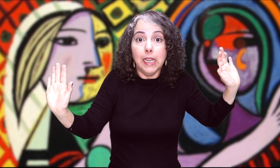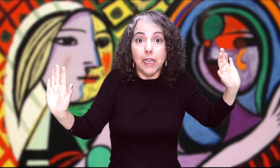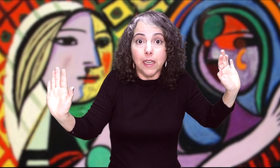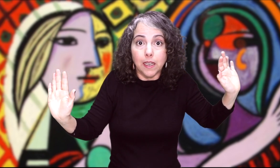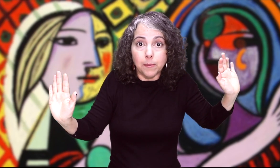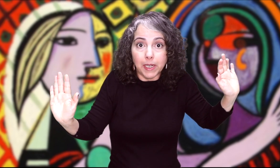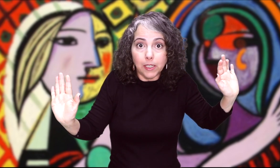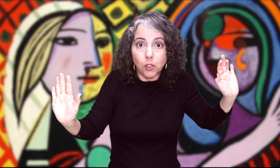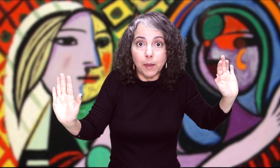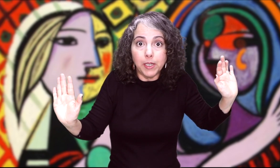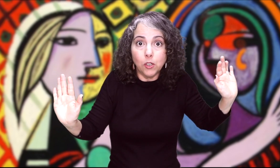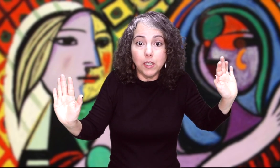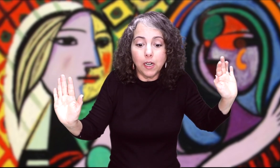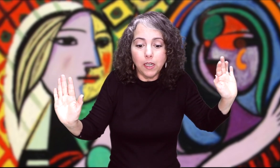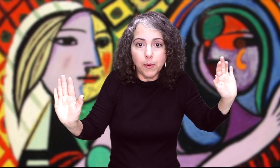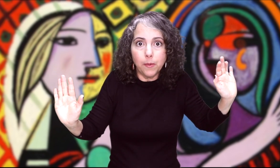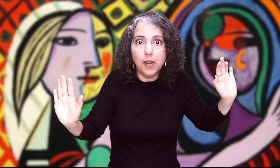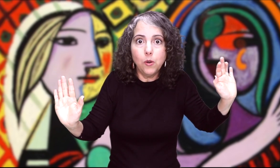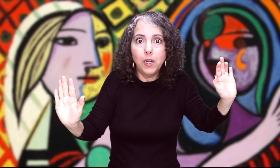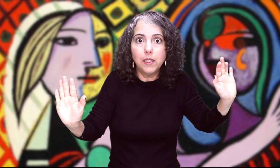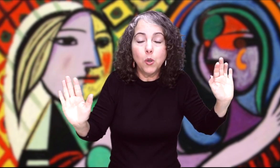El marido la miró De arriba abajo Y le dijo